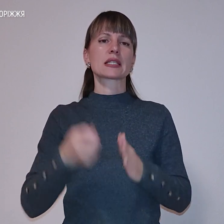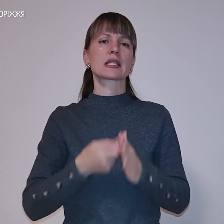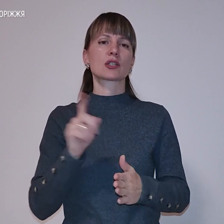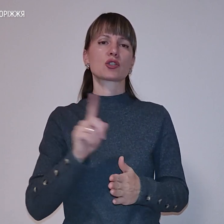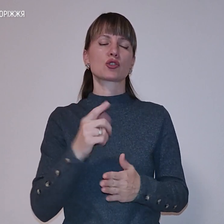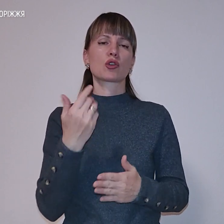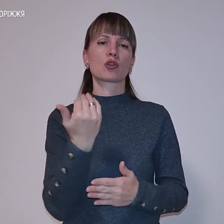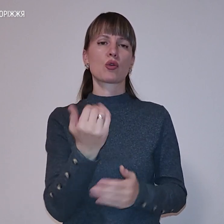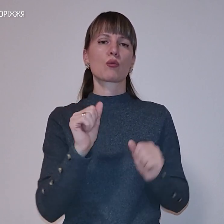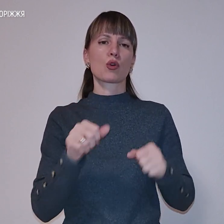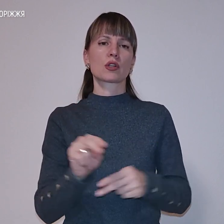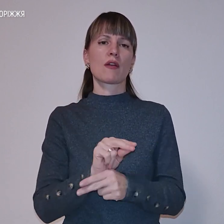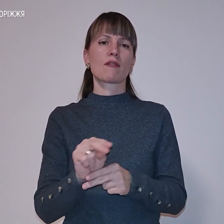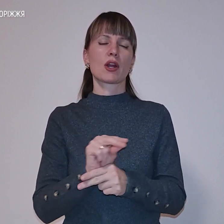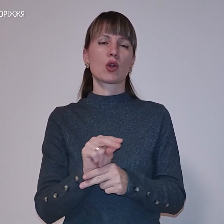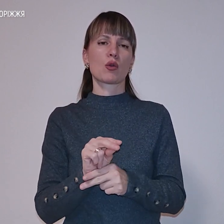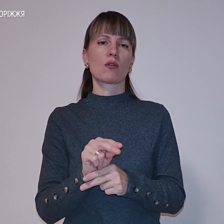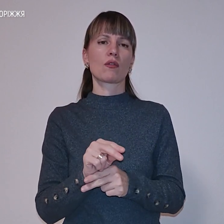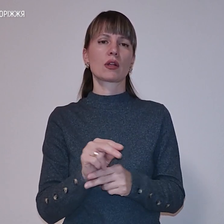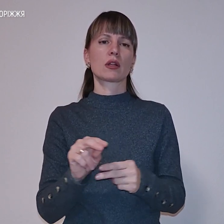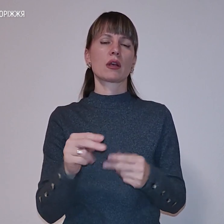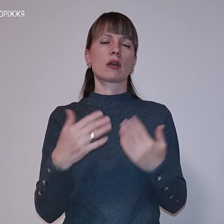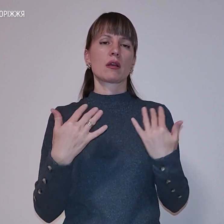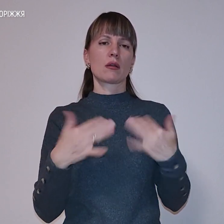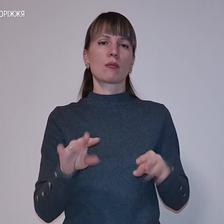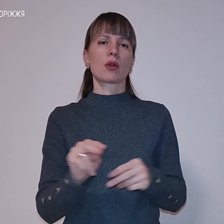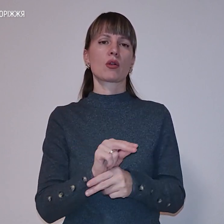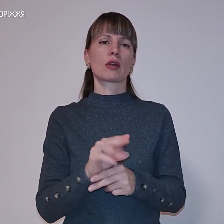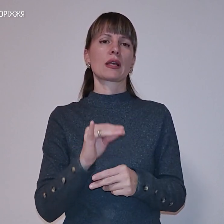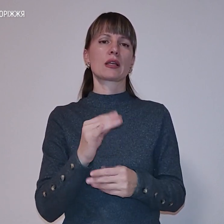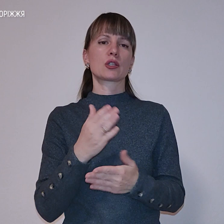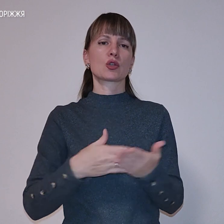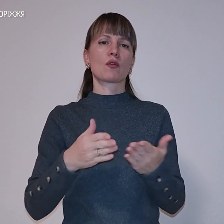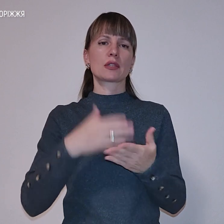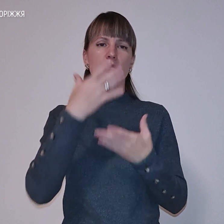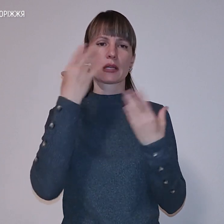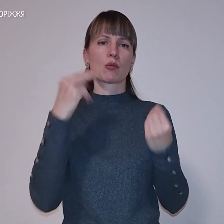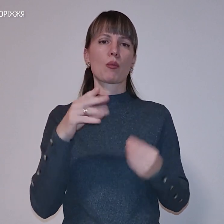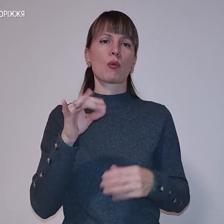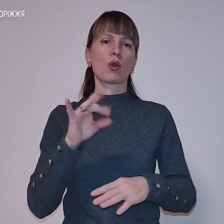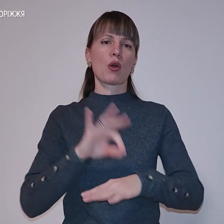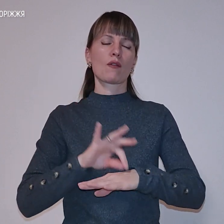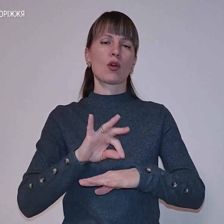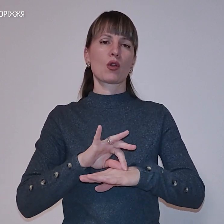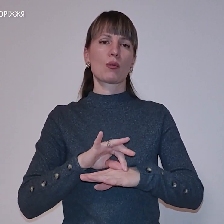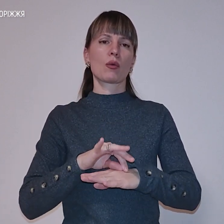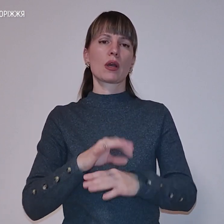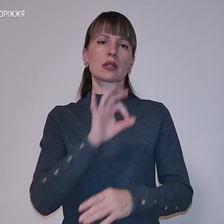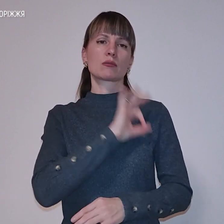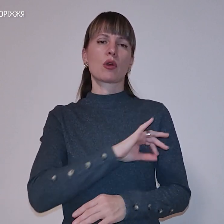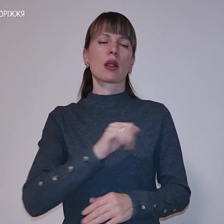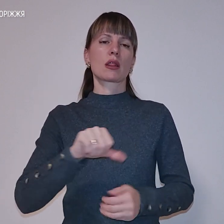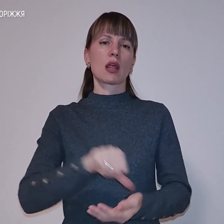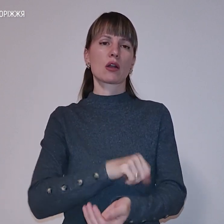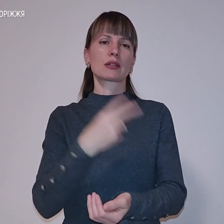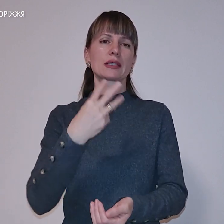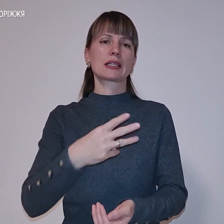його можна вилікувати. Пролікувався і зовсім забув про хворобу. Вживати наркотики 33-річна